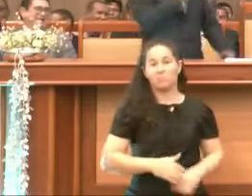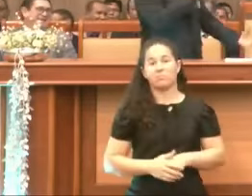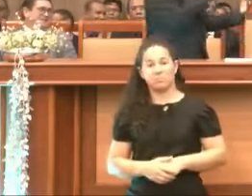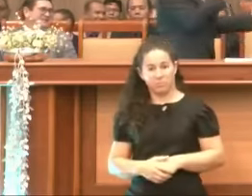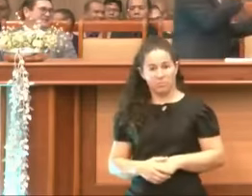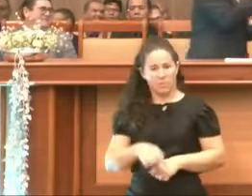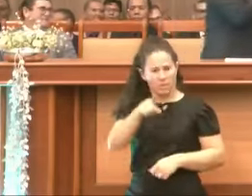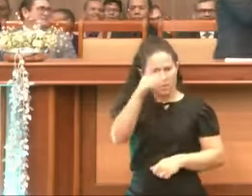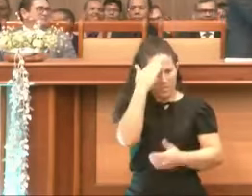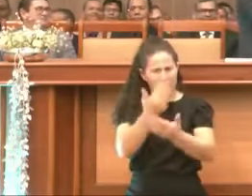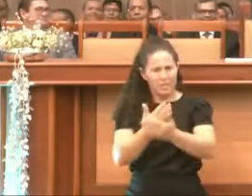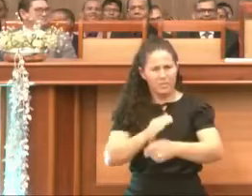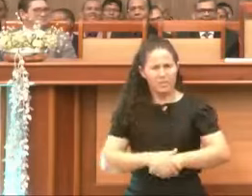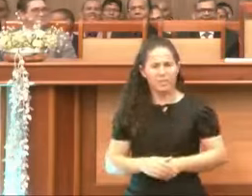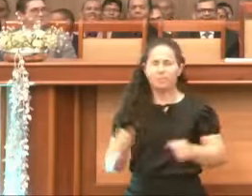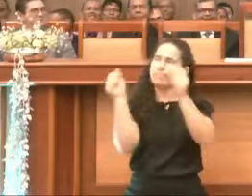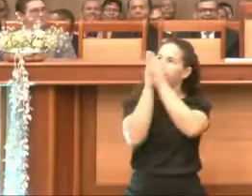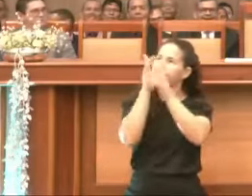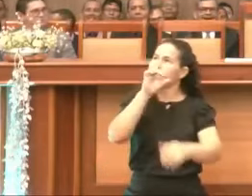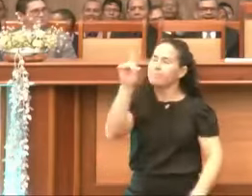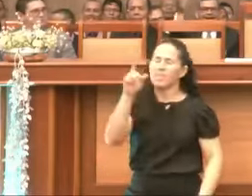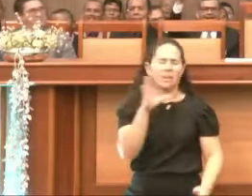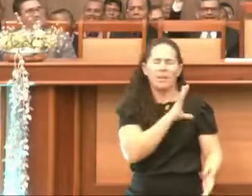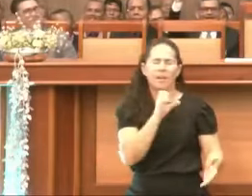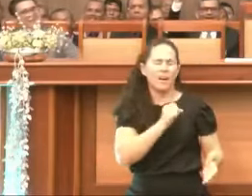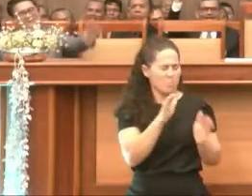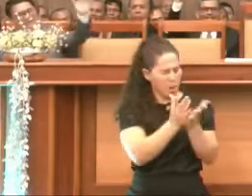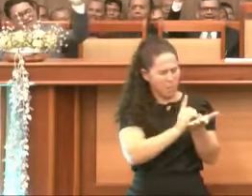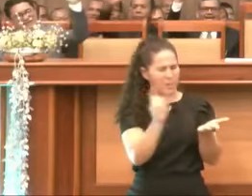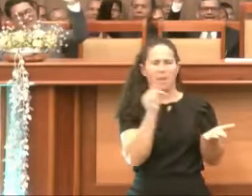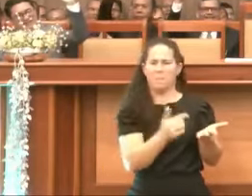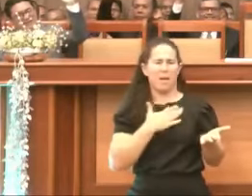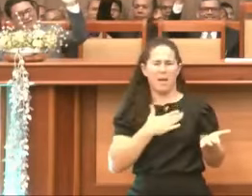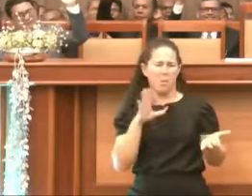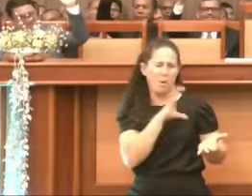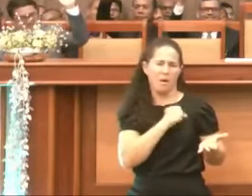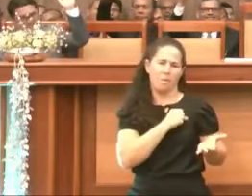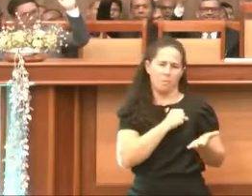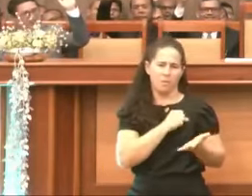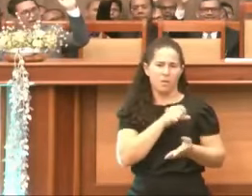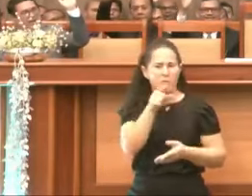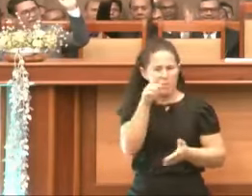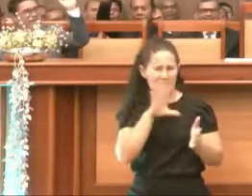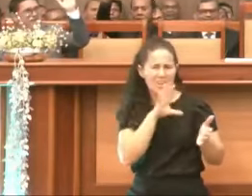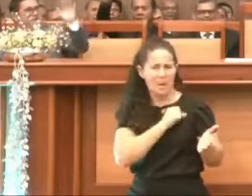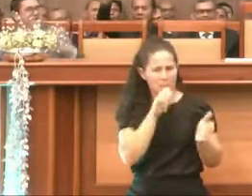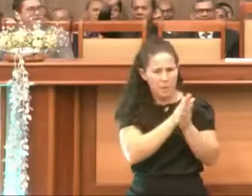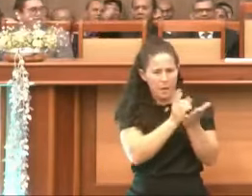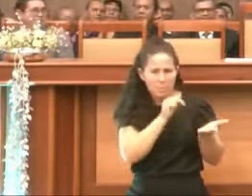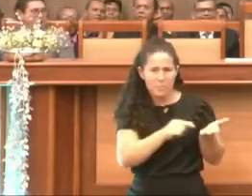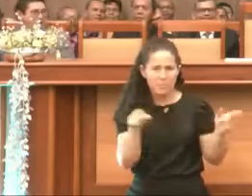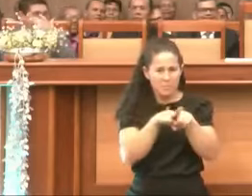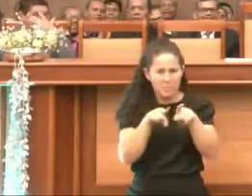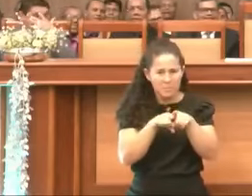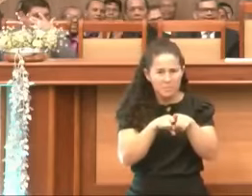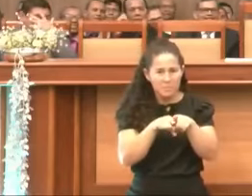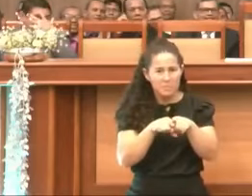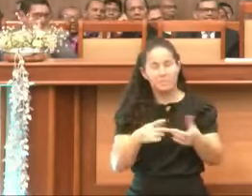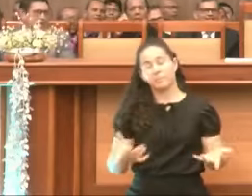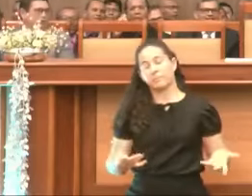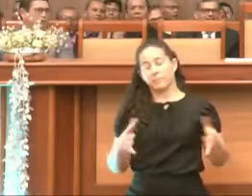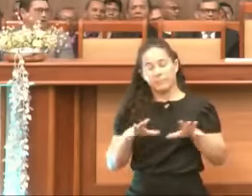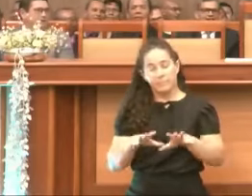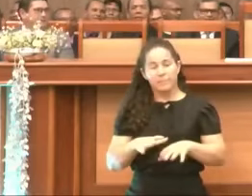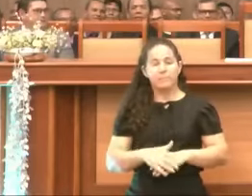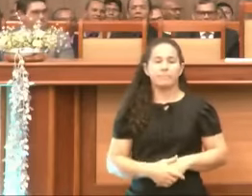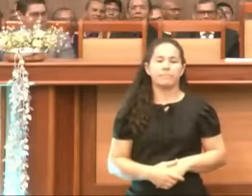Quem glorifica? Só quem ama a Bíblia. Só quem ama a Bíblia. Eu quero saber quem ama a Bíblia. Eu quero